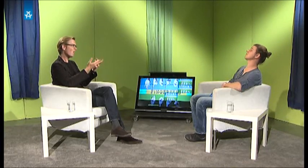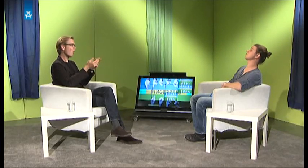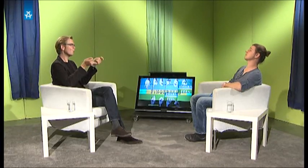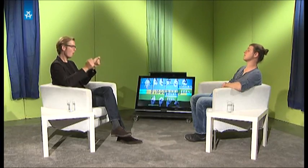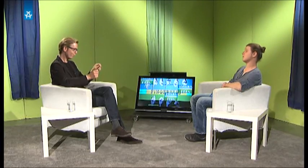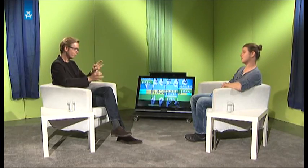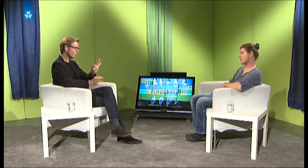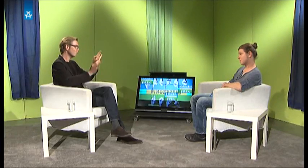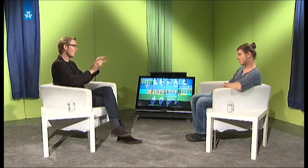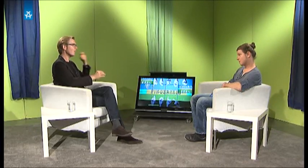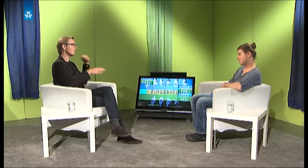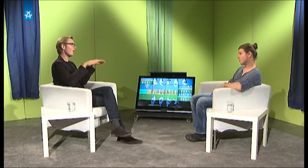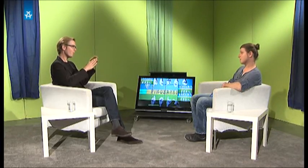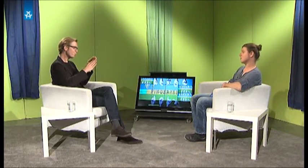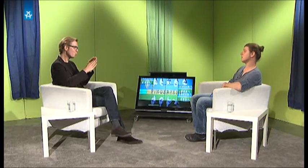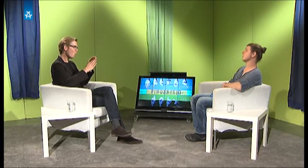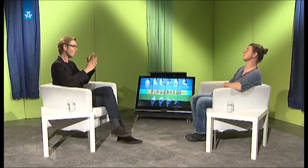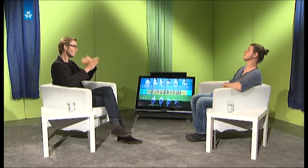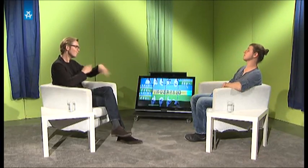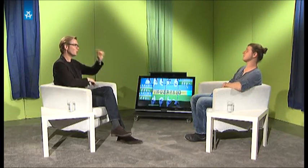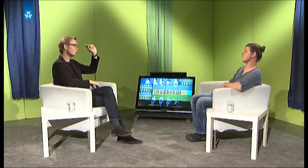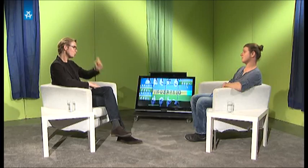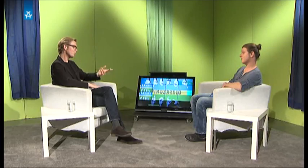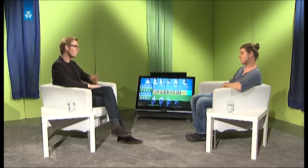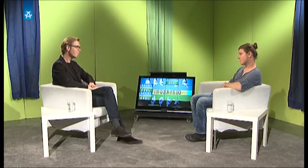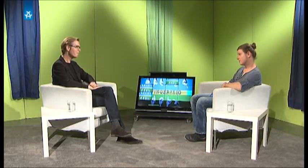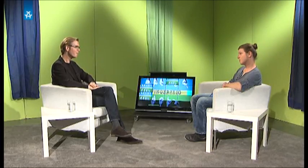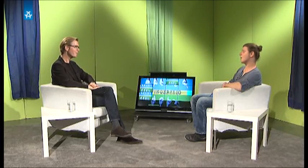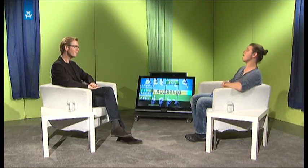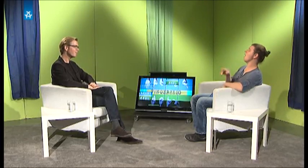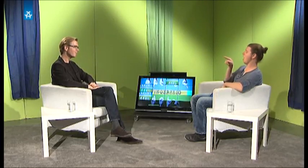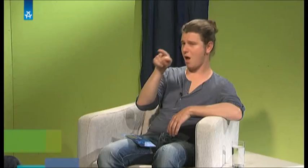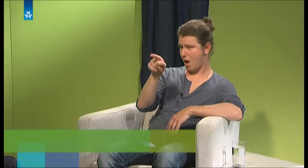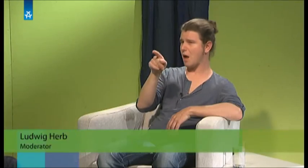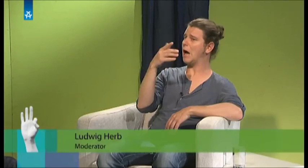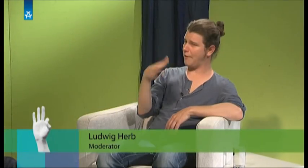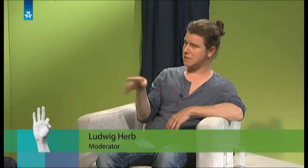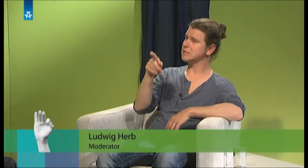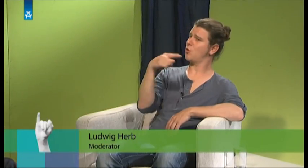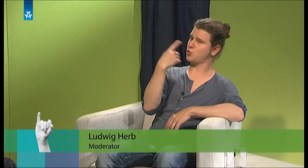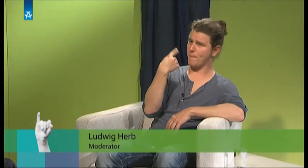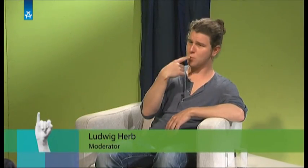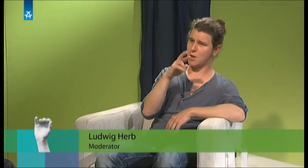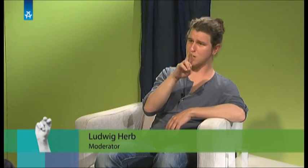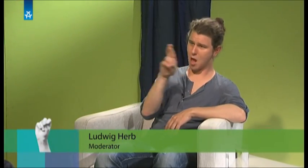habe da dann meinen Abschluss gemacht an der Realschule, habe in Essen Abitur gemacht und habe danach auch studiert. Ah, du warst in Dortmund in der Realschule, in der